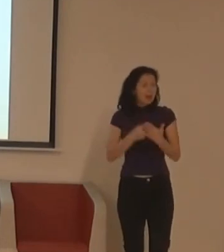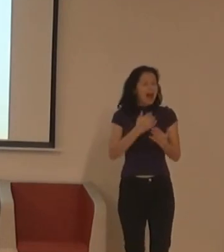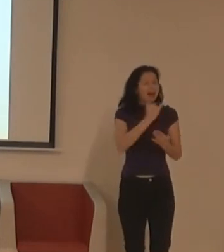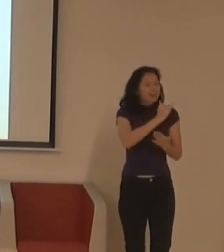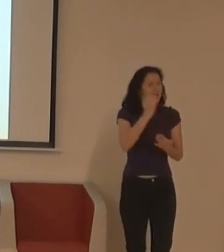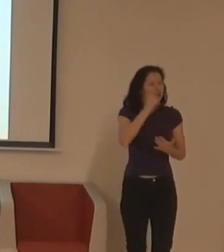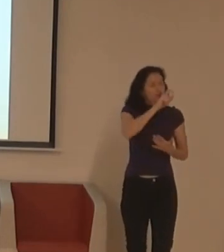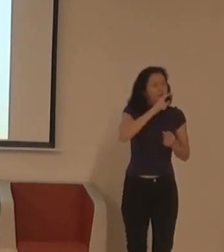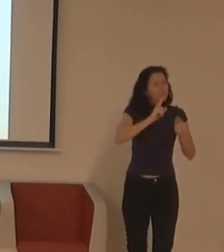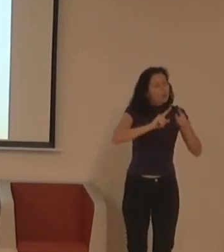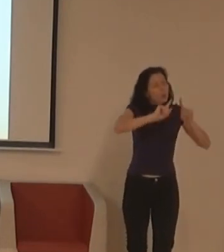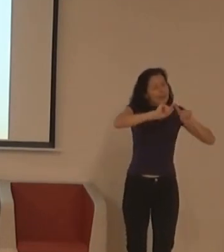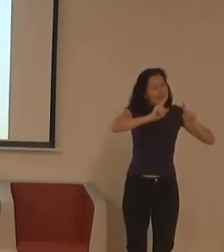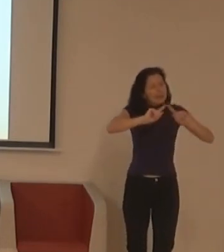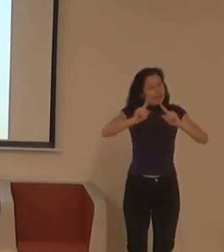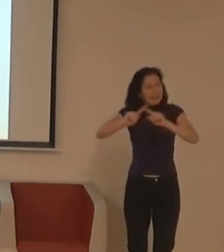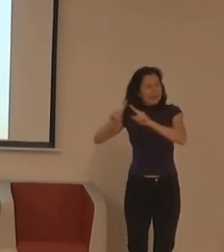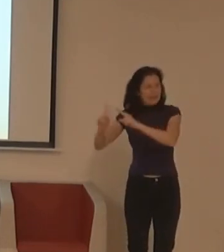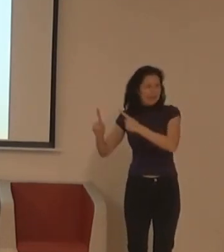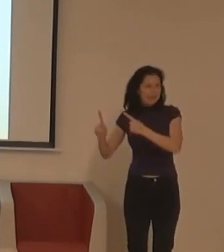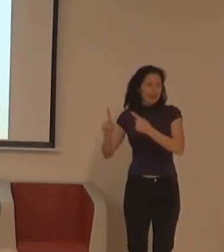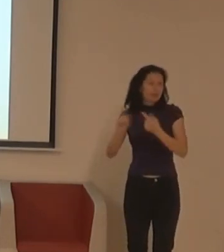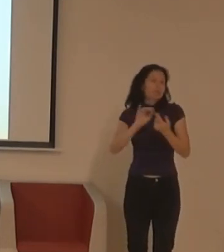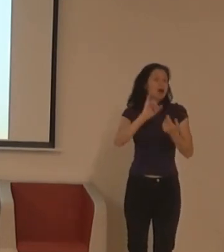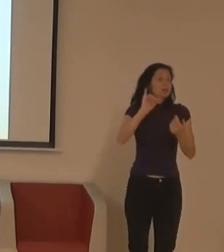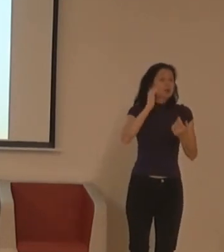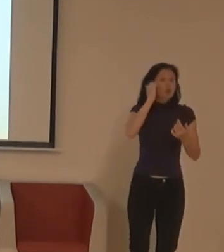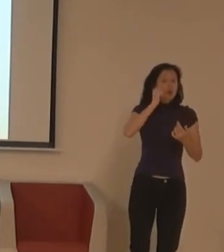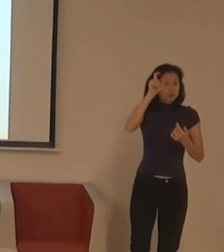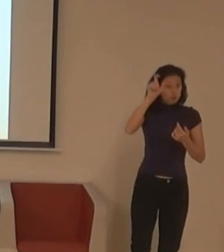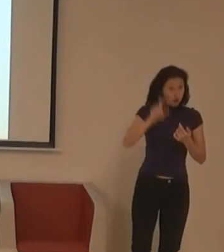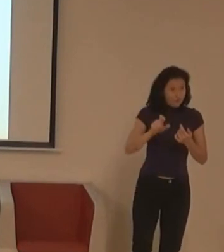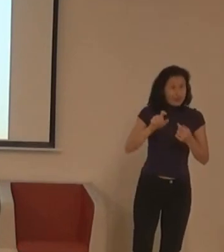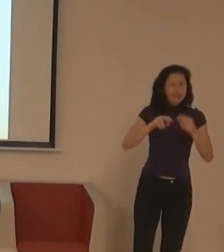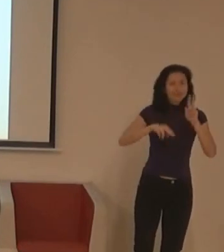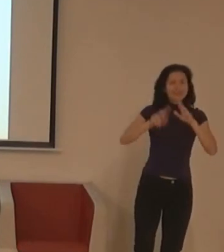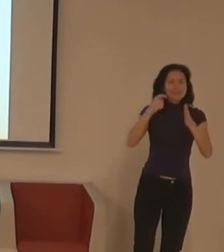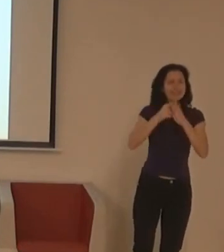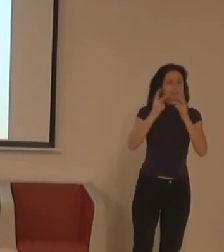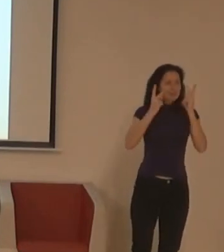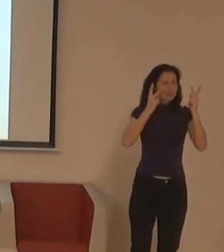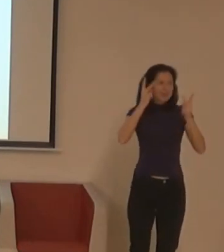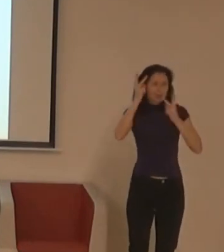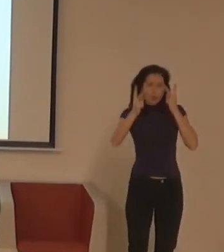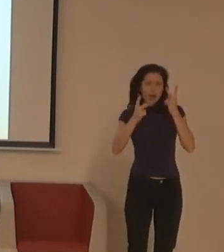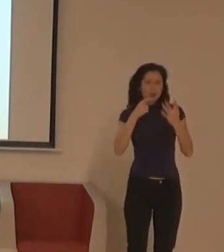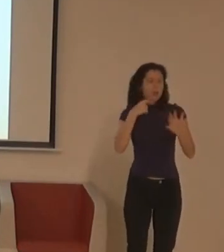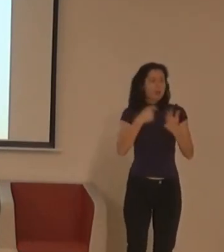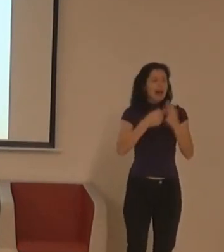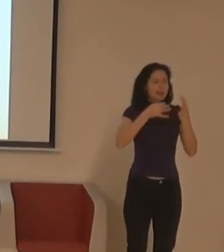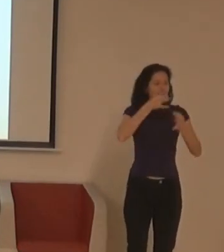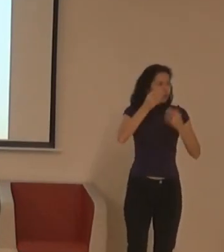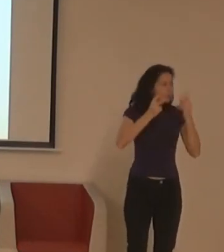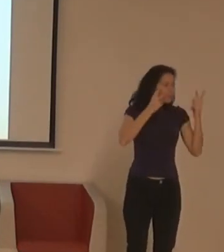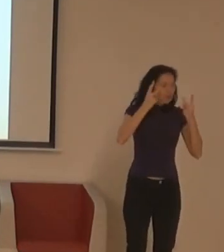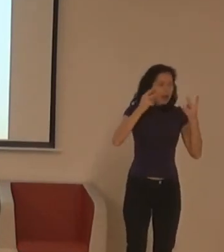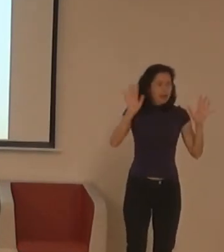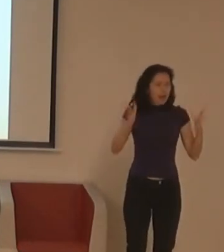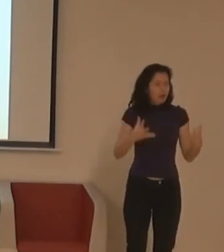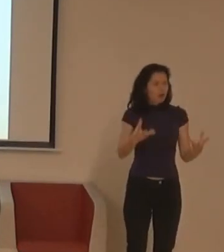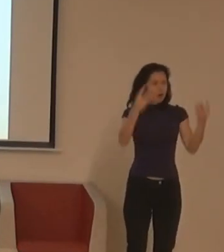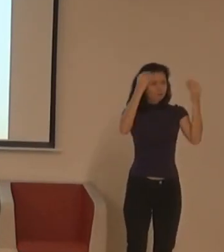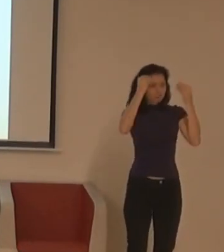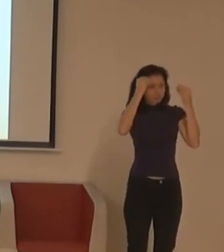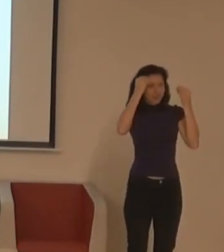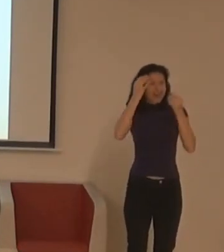různě pomohlo. Protože nikdo je prostě vizuální typ a nikdo neslyší je potřeba vizuální informace. Tak se posuneme o velký kus